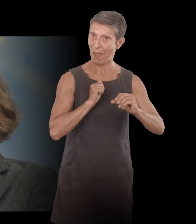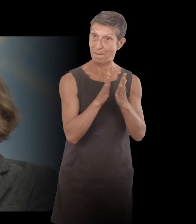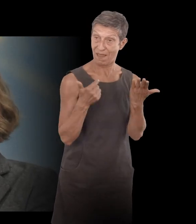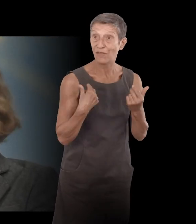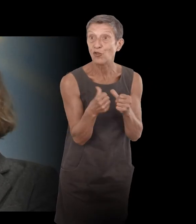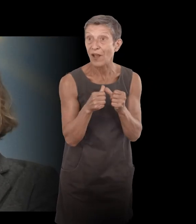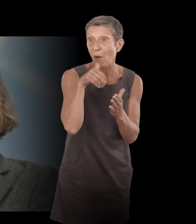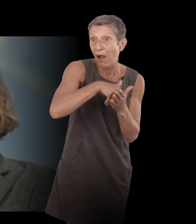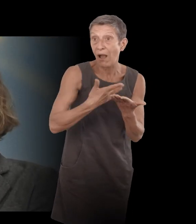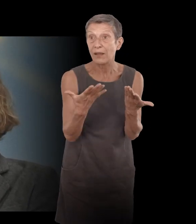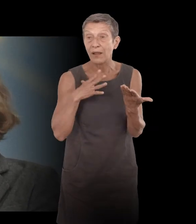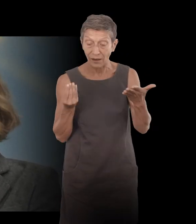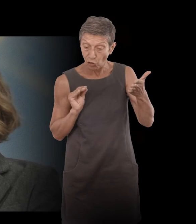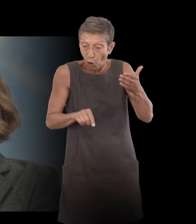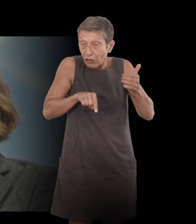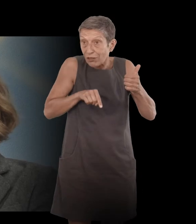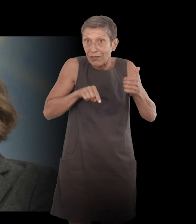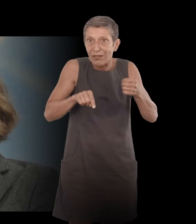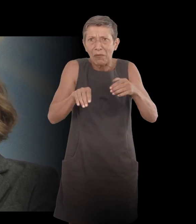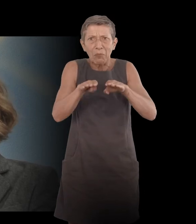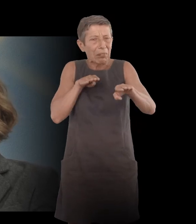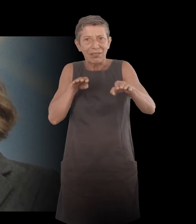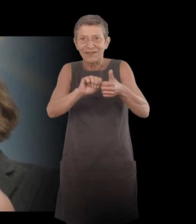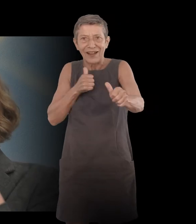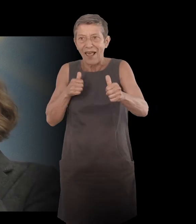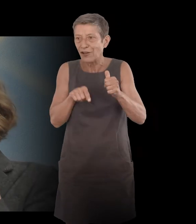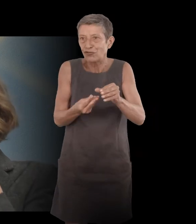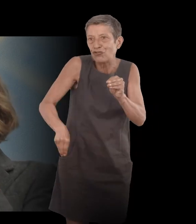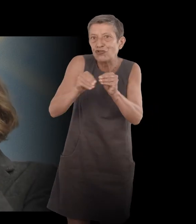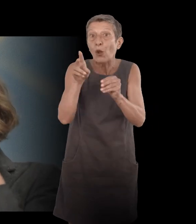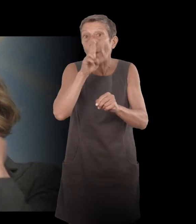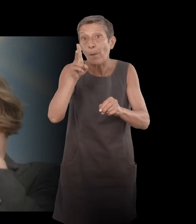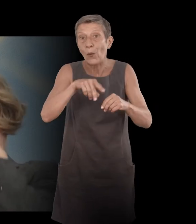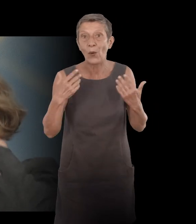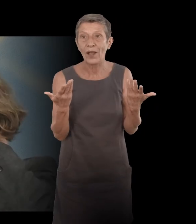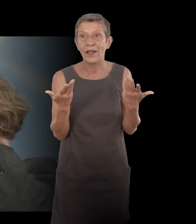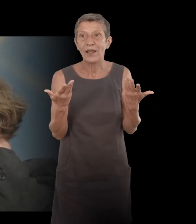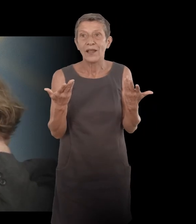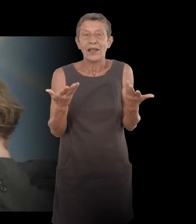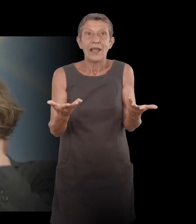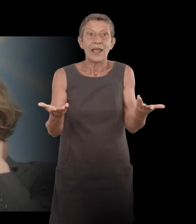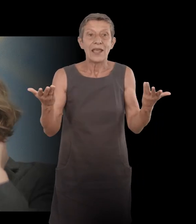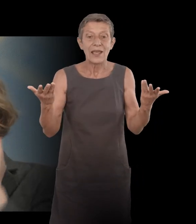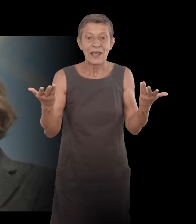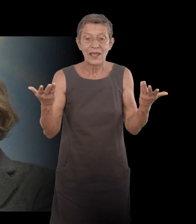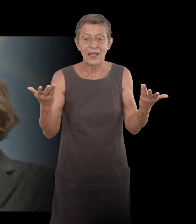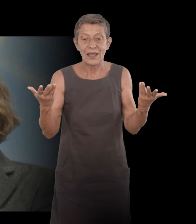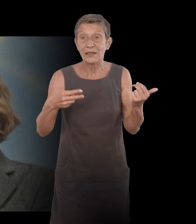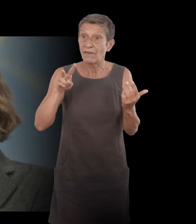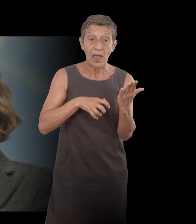du pur décalage, qui apportent une note d'humour. Et ensuite, c'est vrai que le compte-rendu médical qui a été